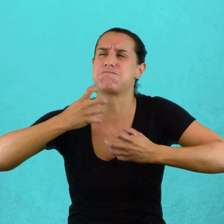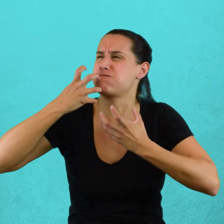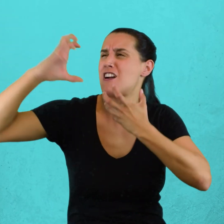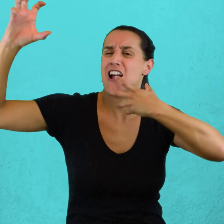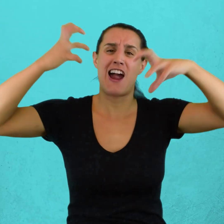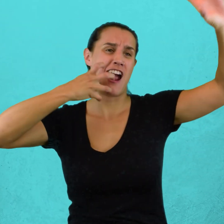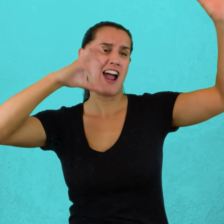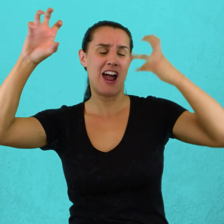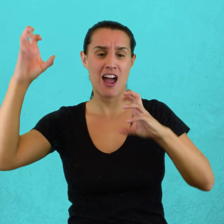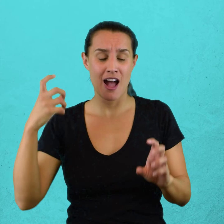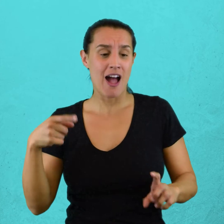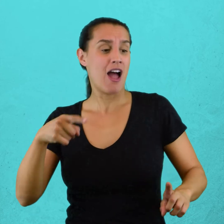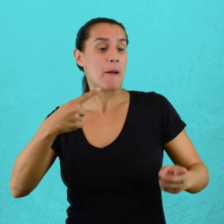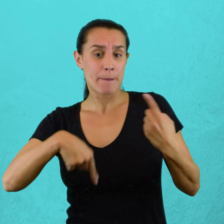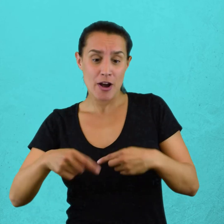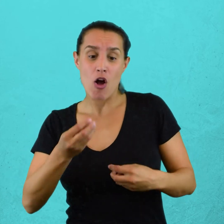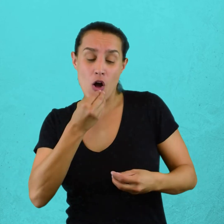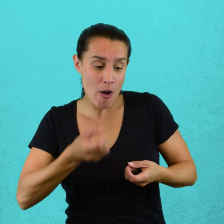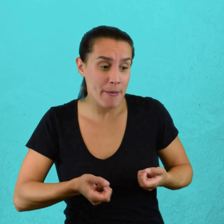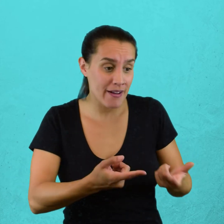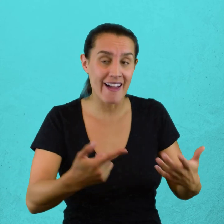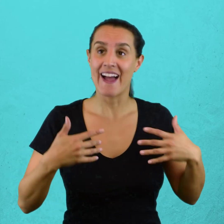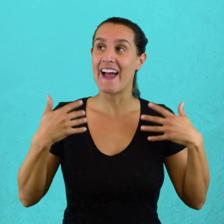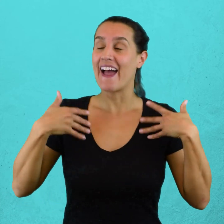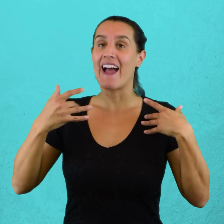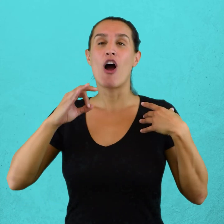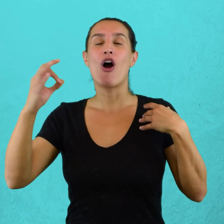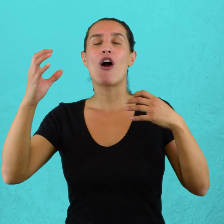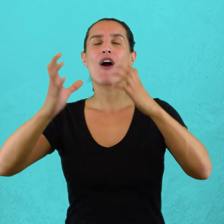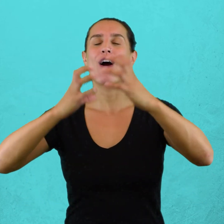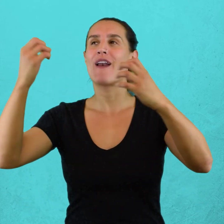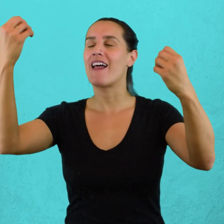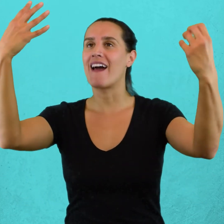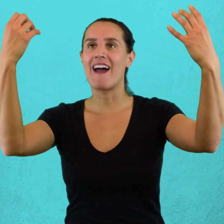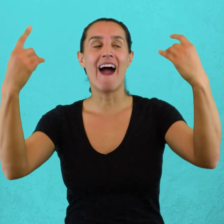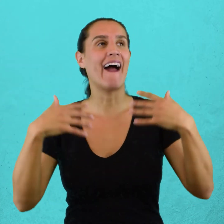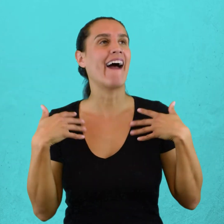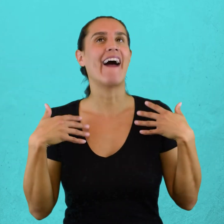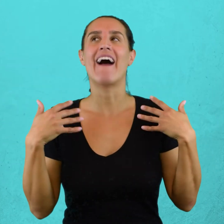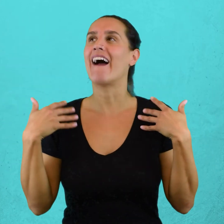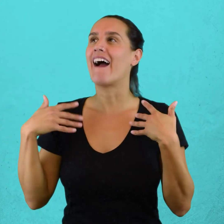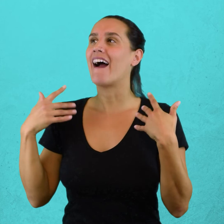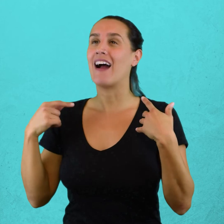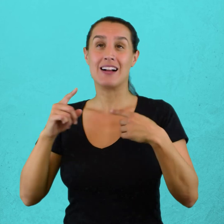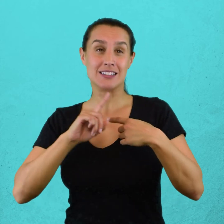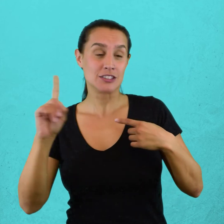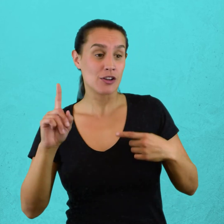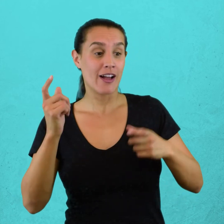Animábanse solo al comer, o cuando veían colores brillantes, o oían truenos. Se reían